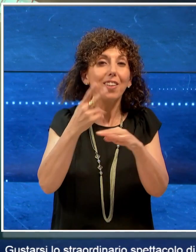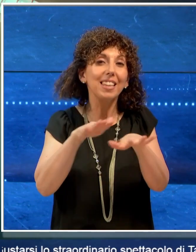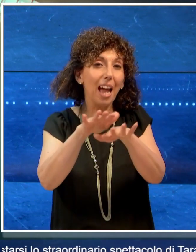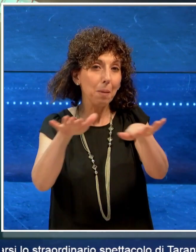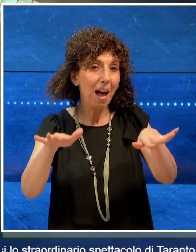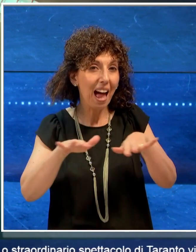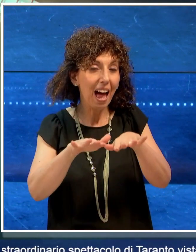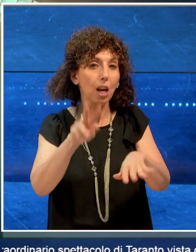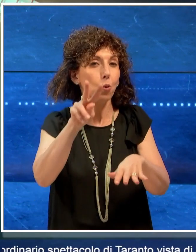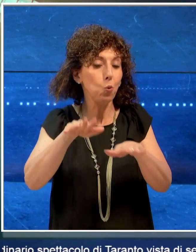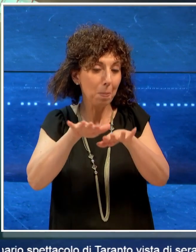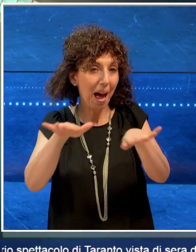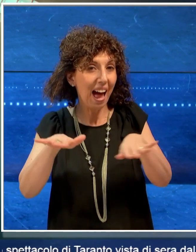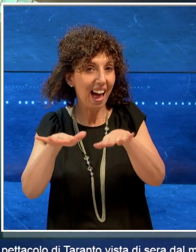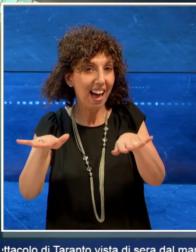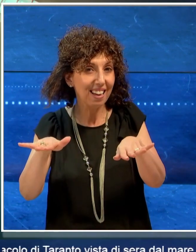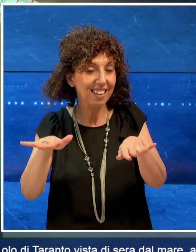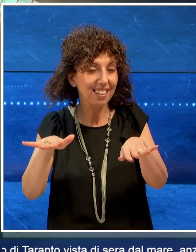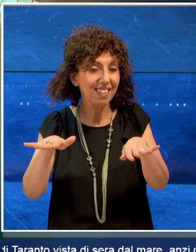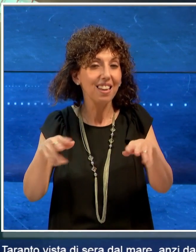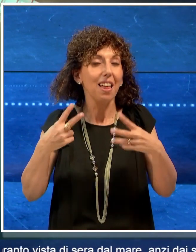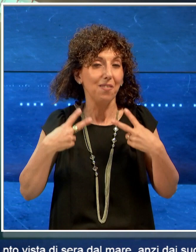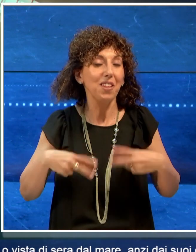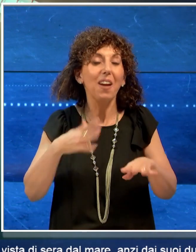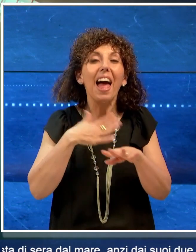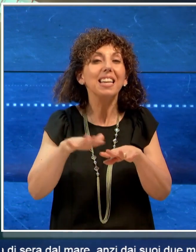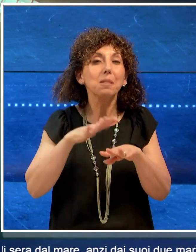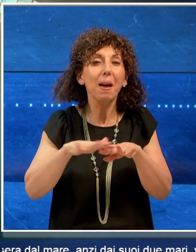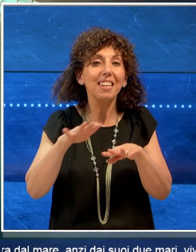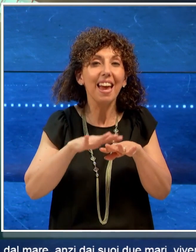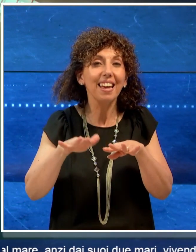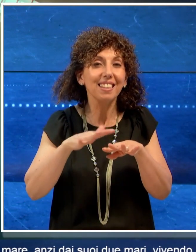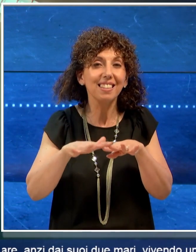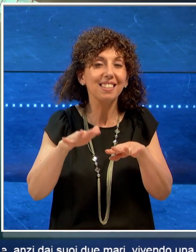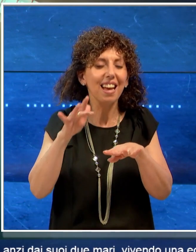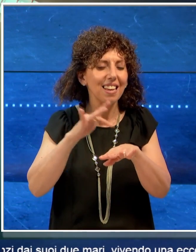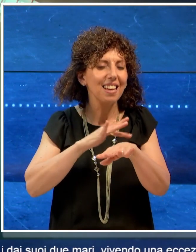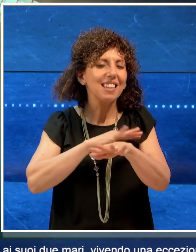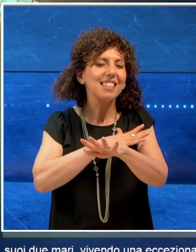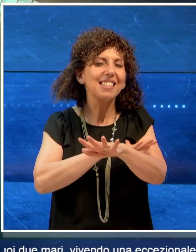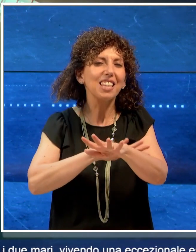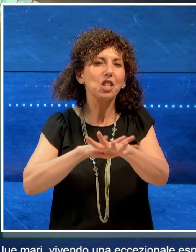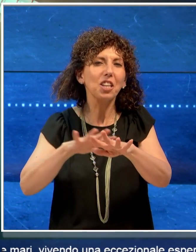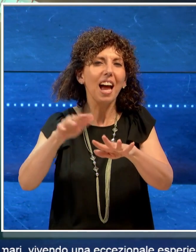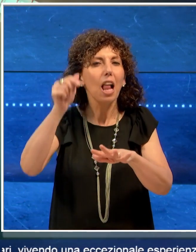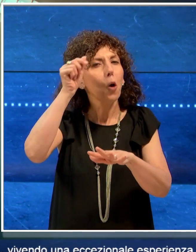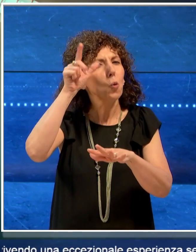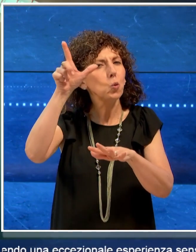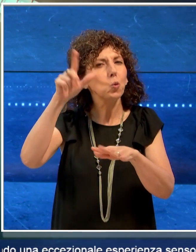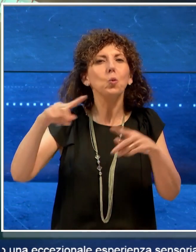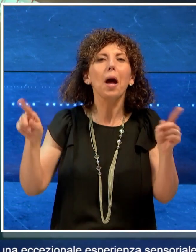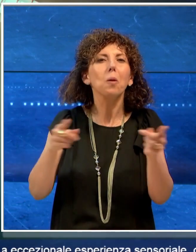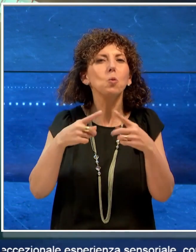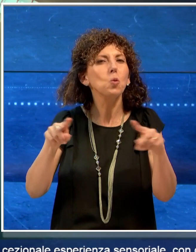due mari, vivendo una eccezionale esperienza sensoriale con cultura, musica ed